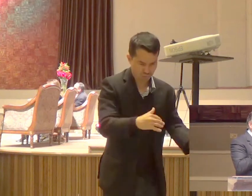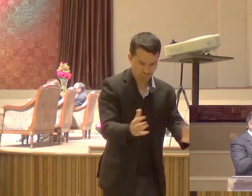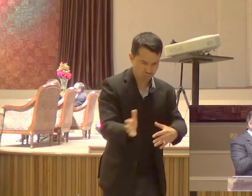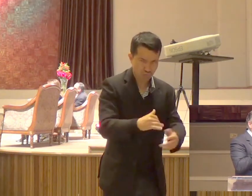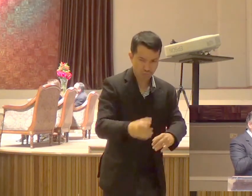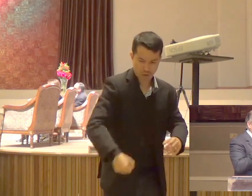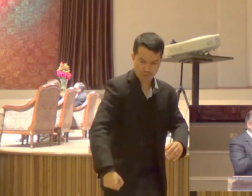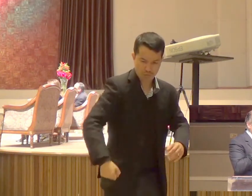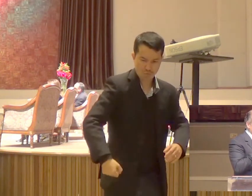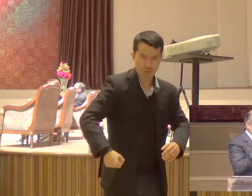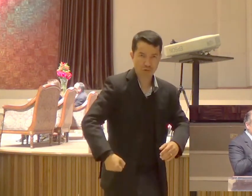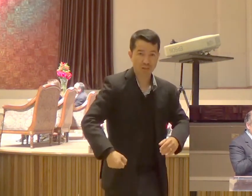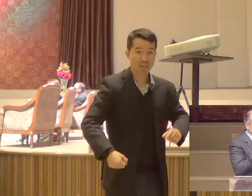Cadeias e tribulações Te esperam